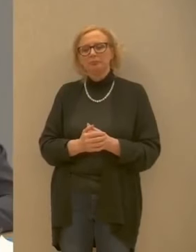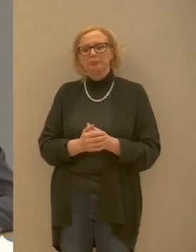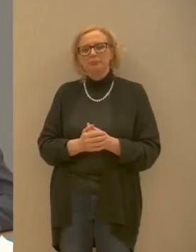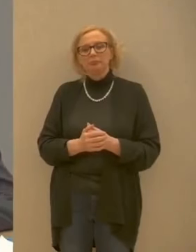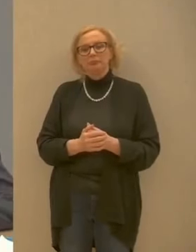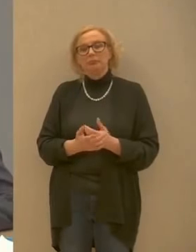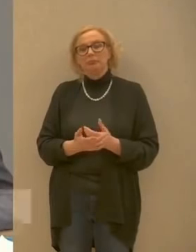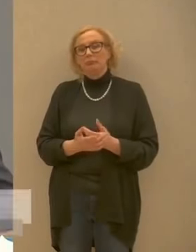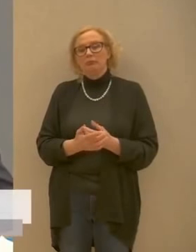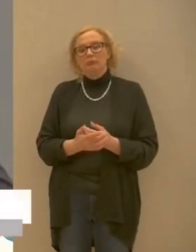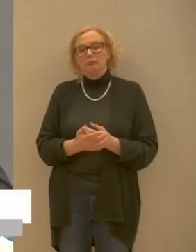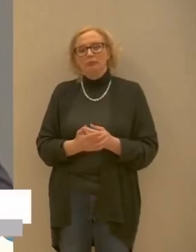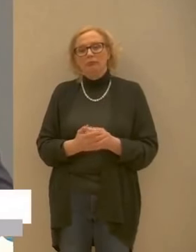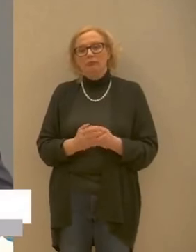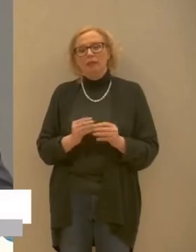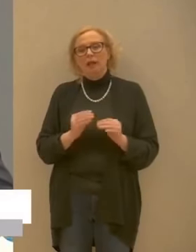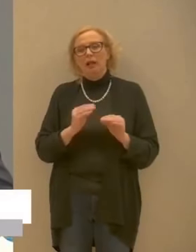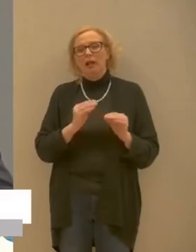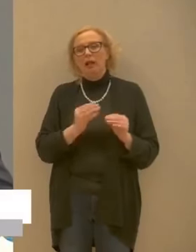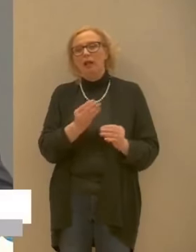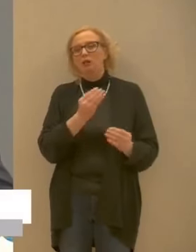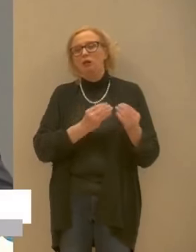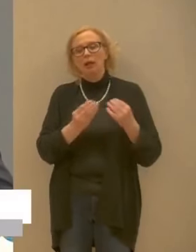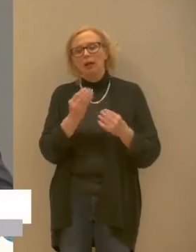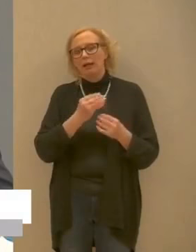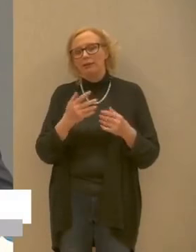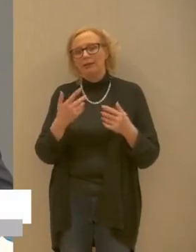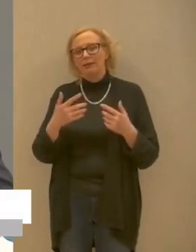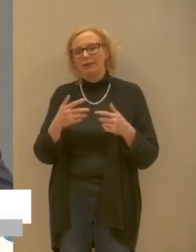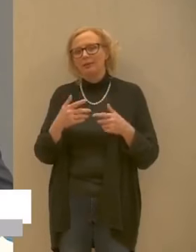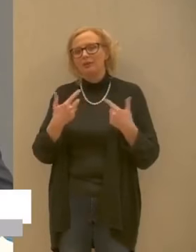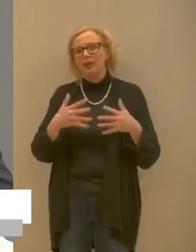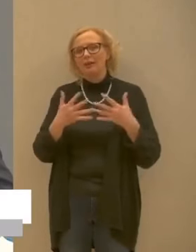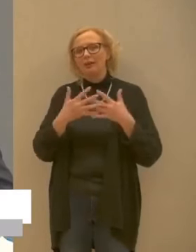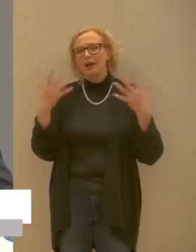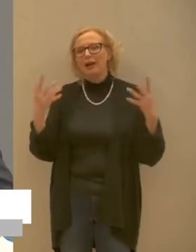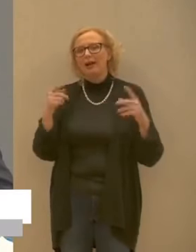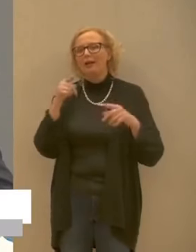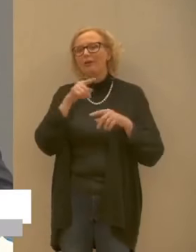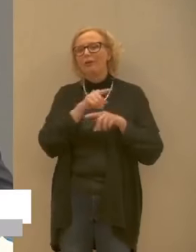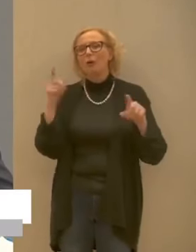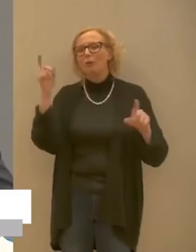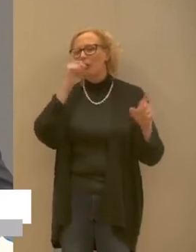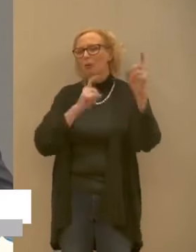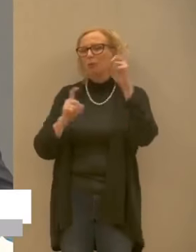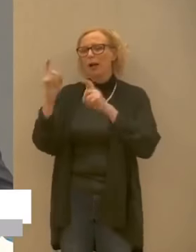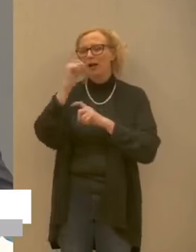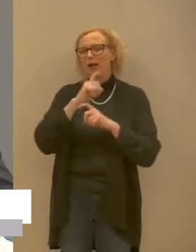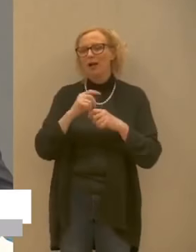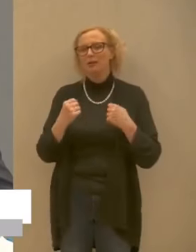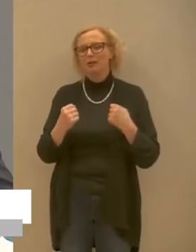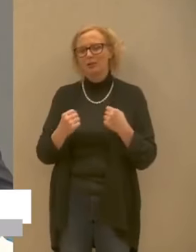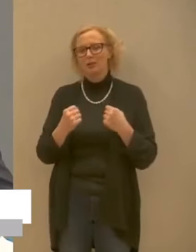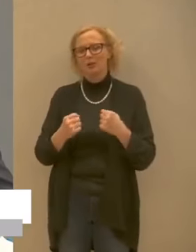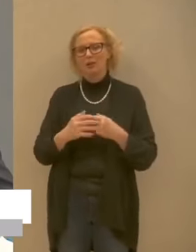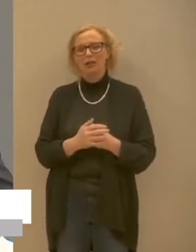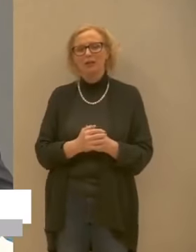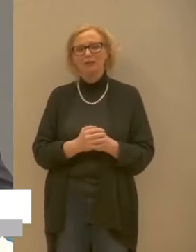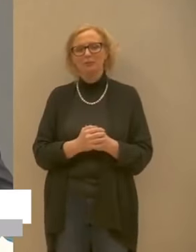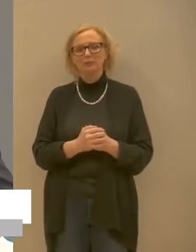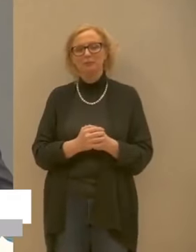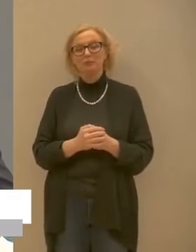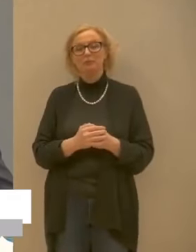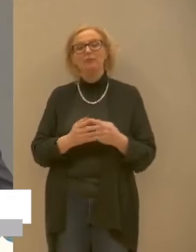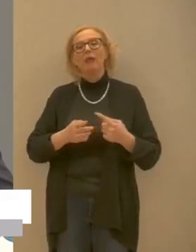domande che vengono fatte testimonino la preoccupazione che arriva perché altrimenti queste domande non sarebbero fatte quindi da